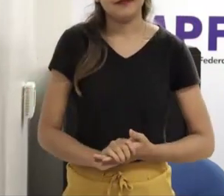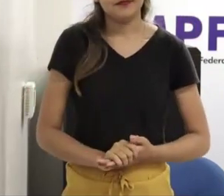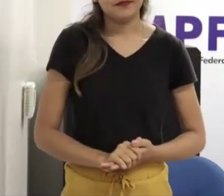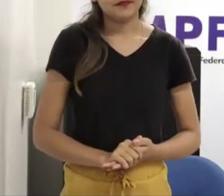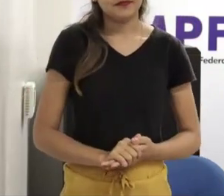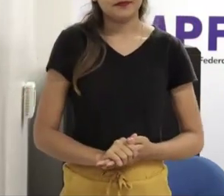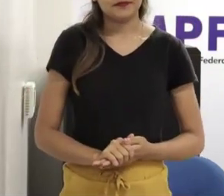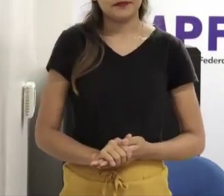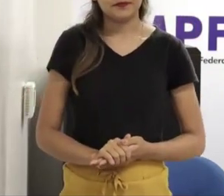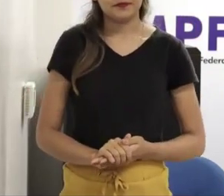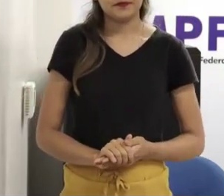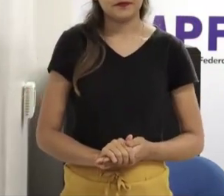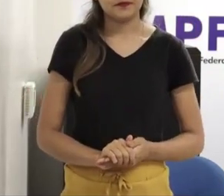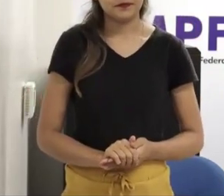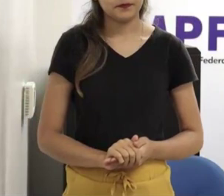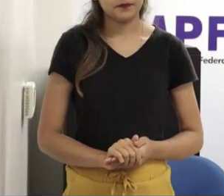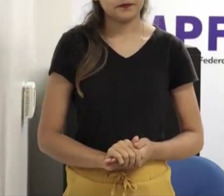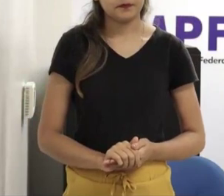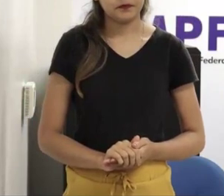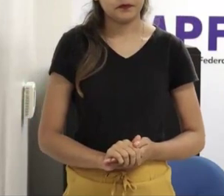sido estuprado, ter sofrido uma violência,